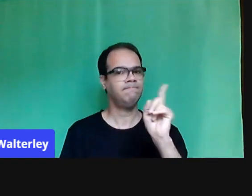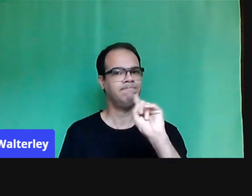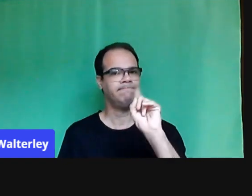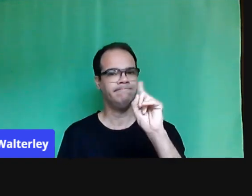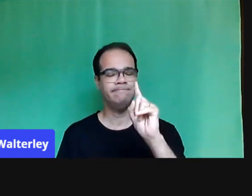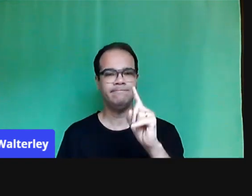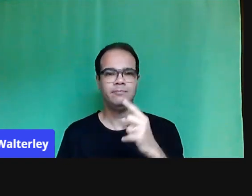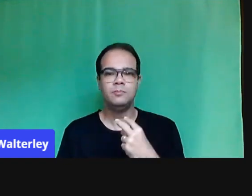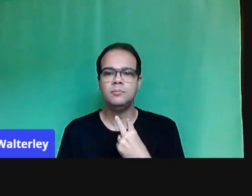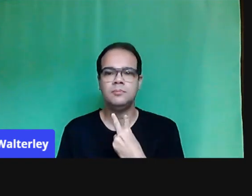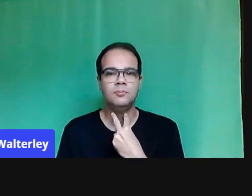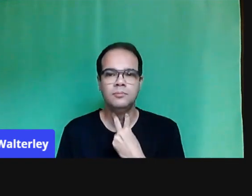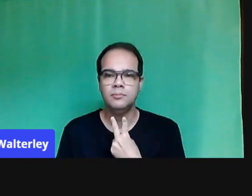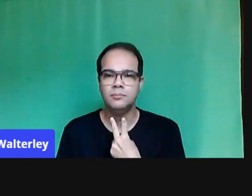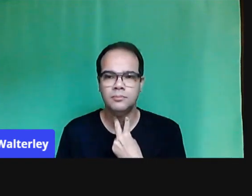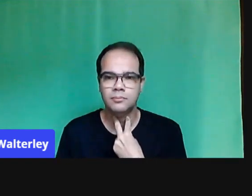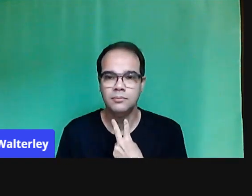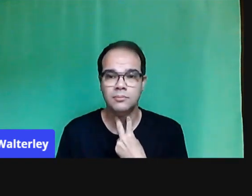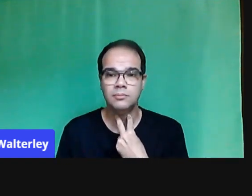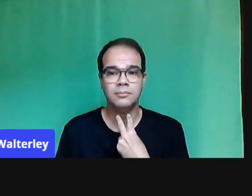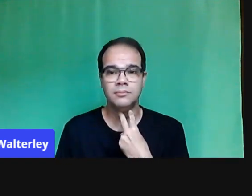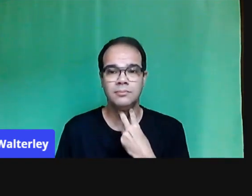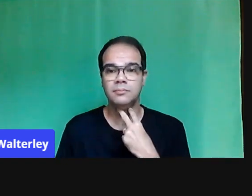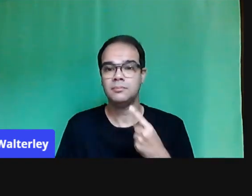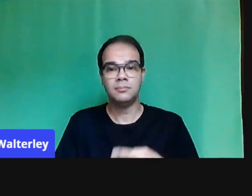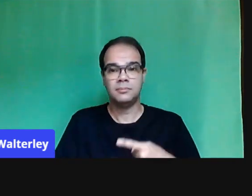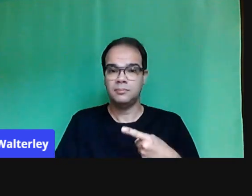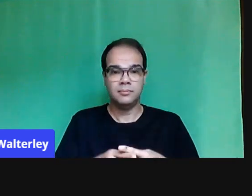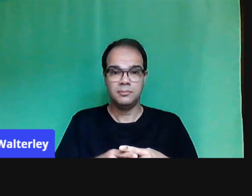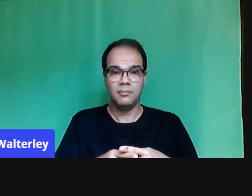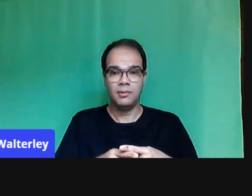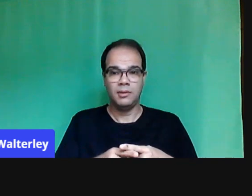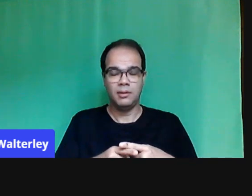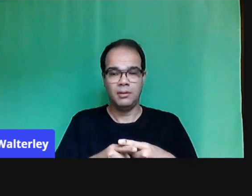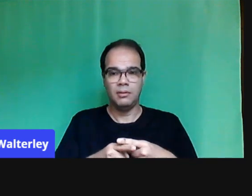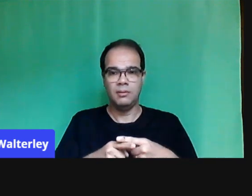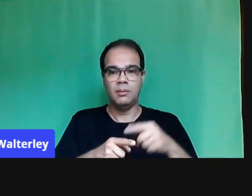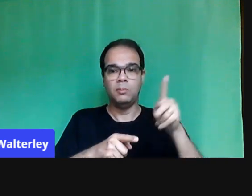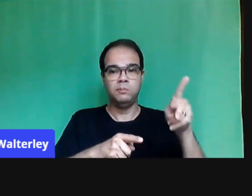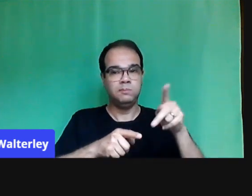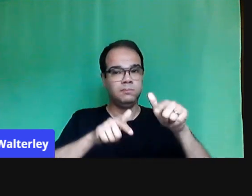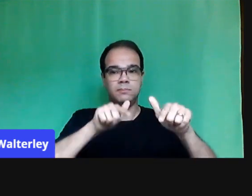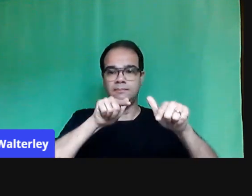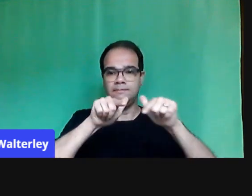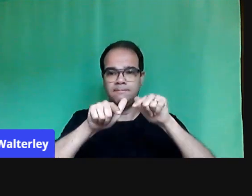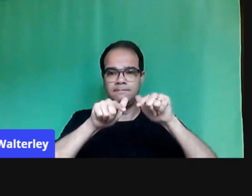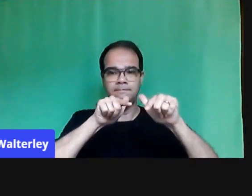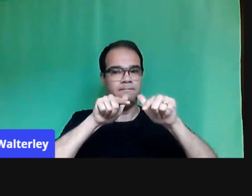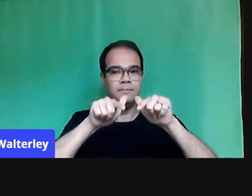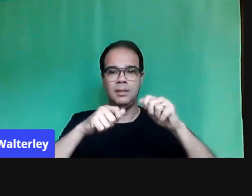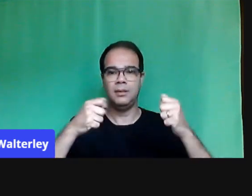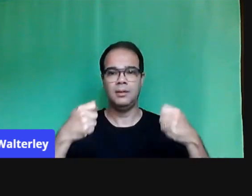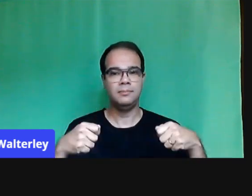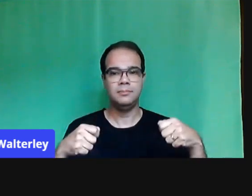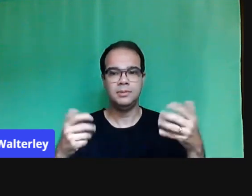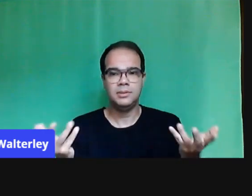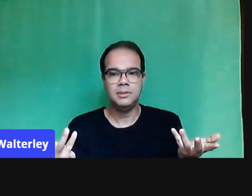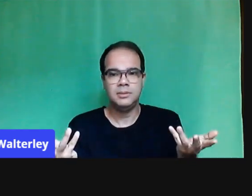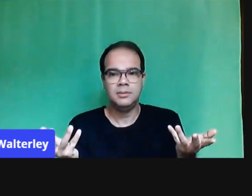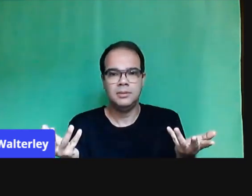fazer isso. O nosso trabalho continua, ele está sendo sobrecarregado, está gerando